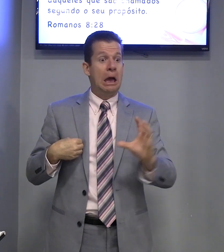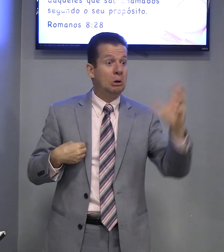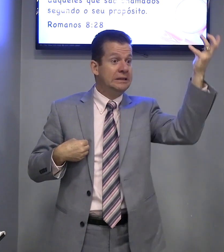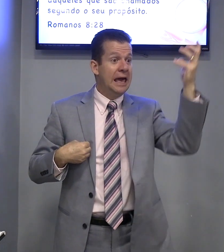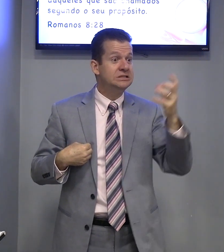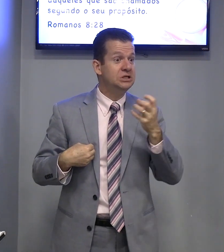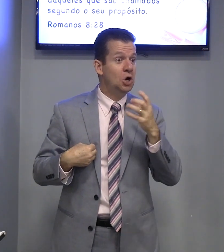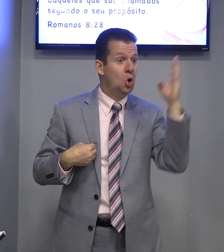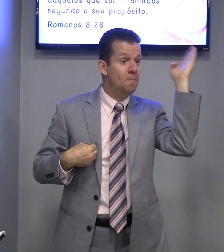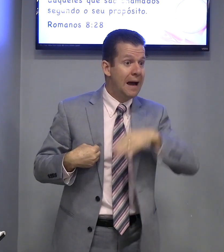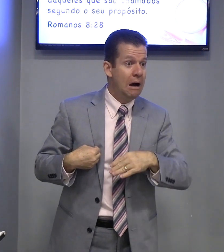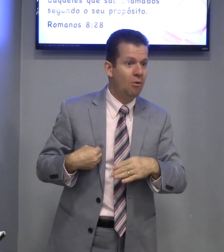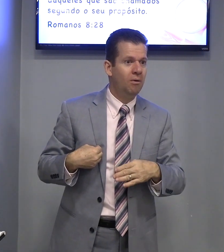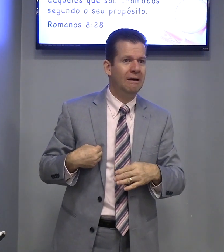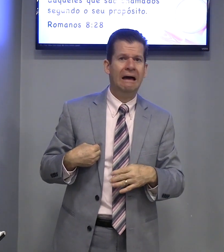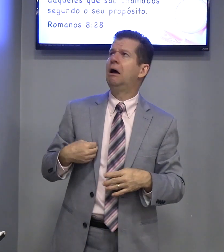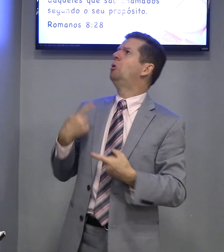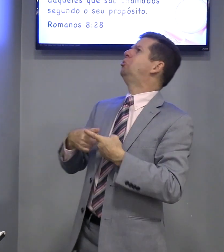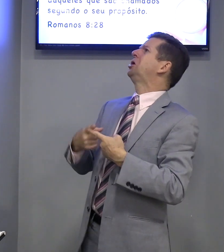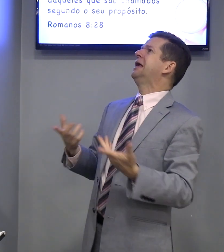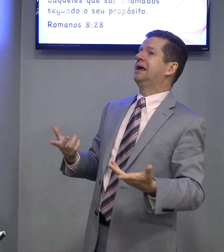Acontece o mal. Por quê?